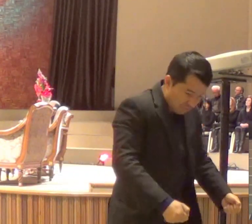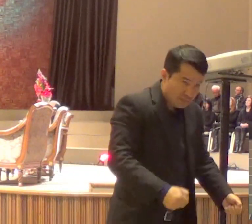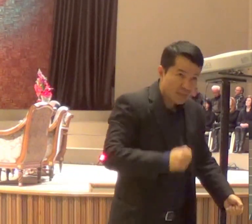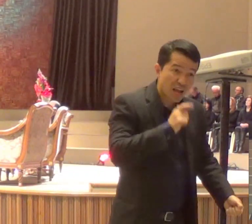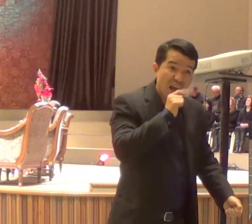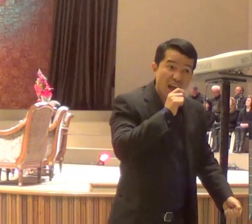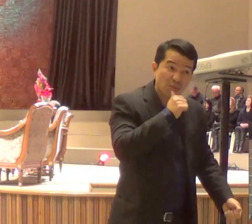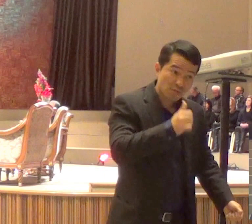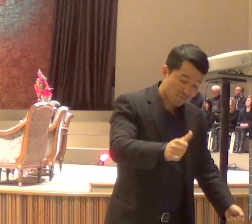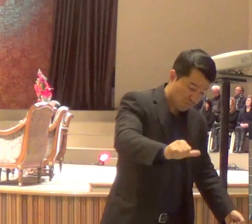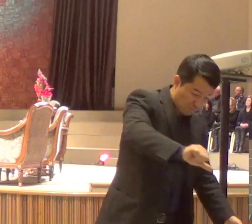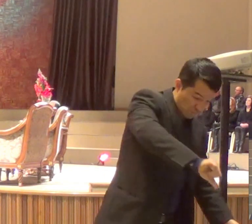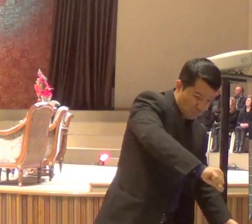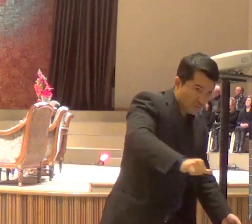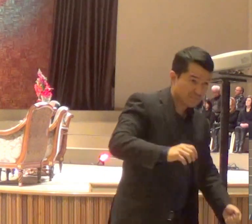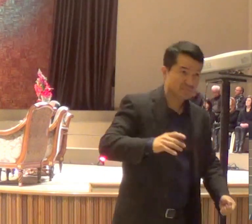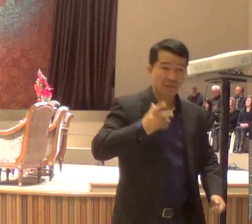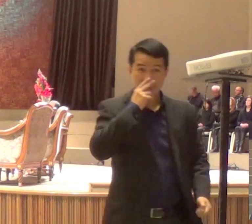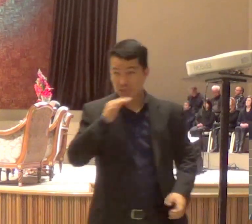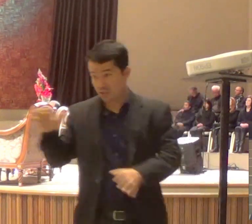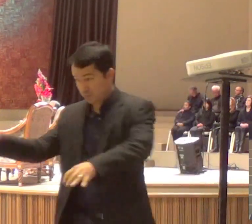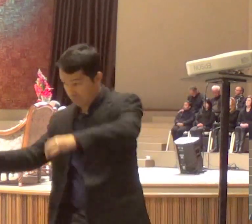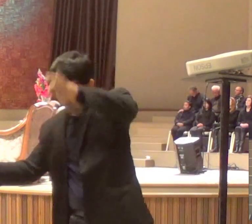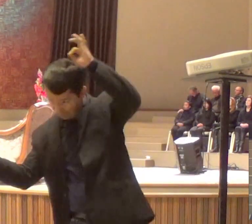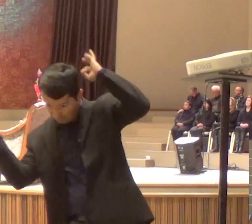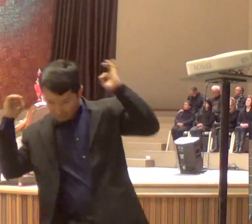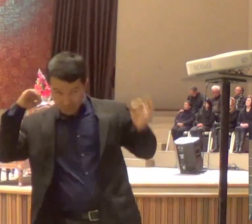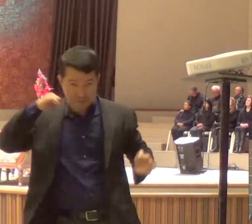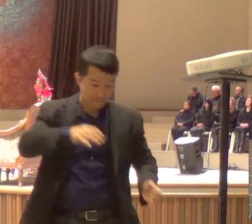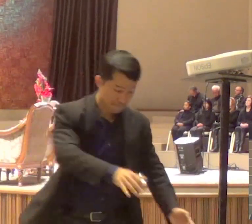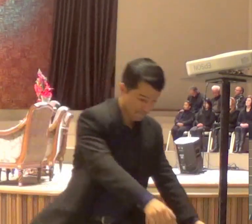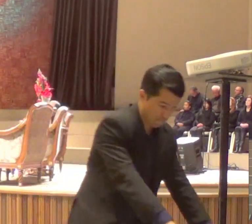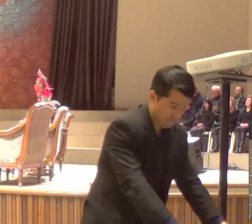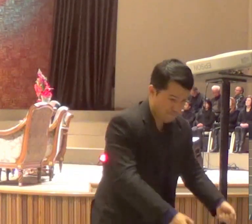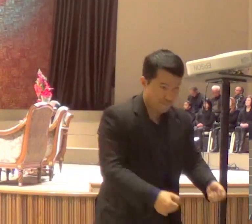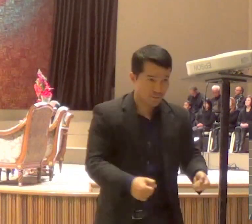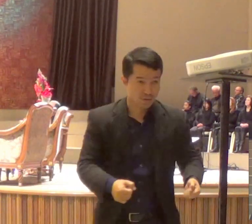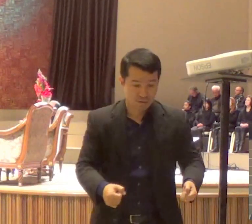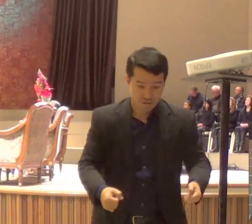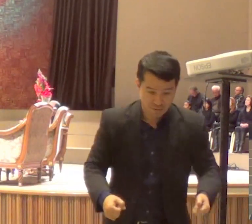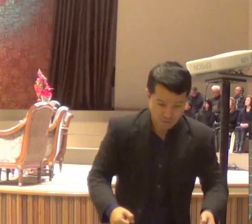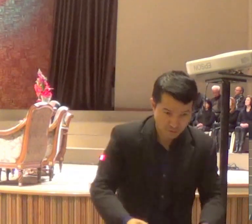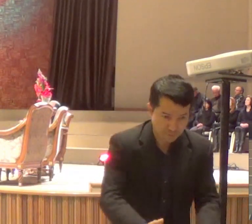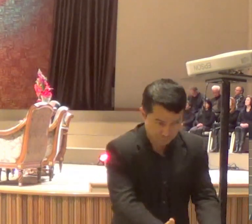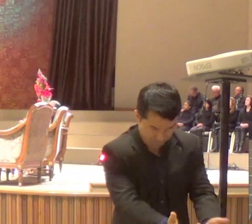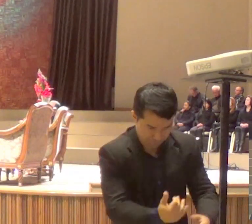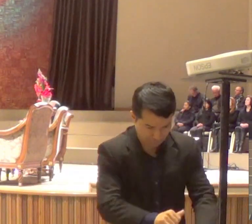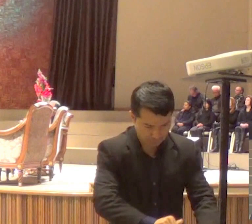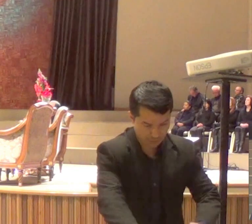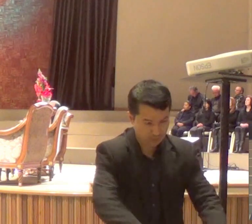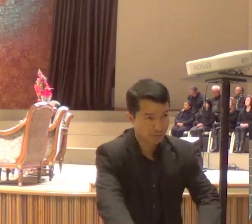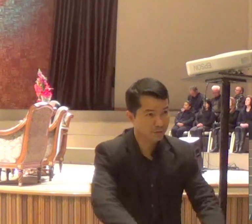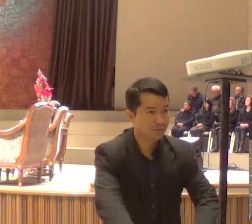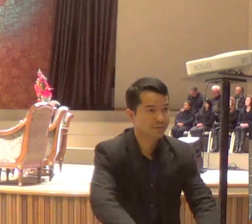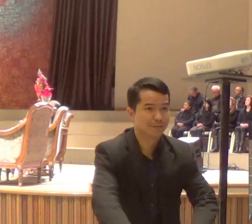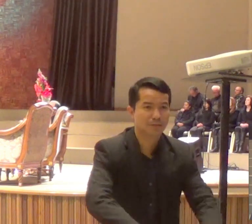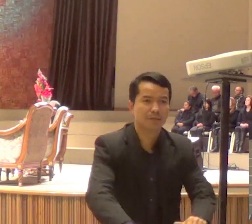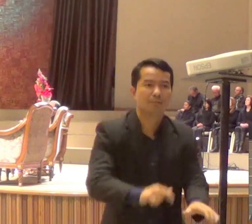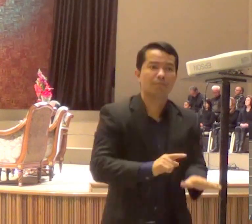discípulos, e lavou os pés, de cada um deles, e Pedro disse, não, meu pé, você não vai lavar, bom, se você não